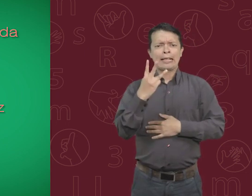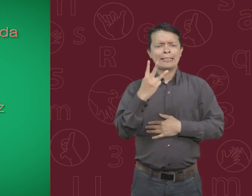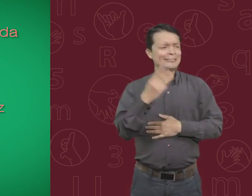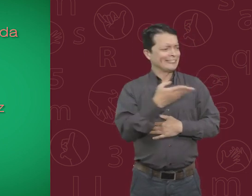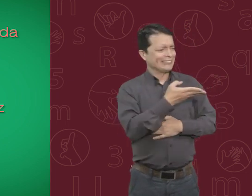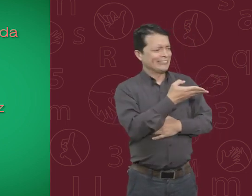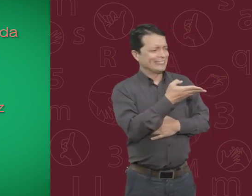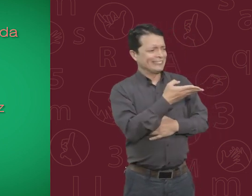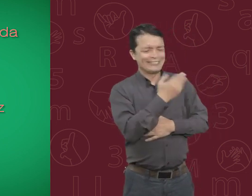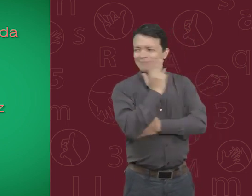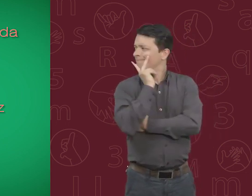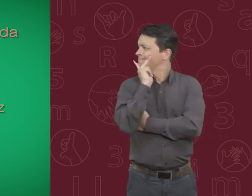Veamos.